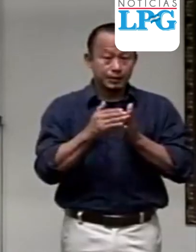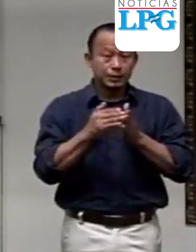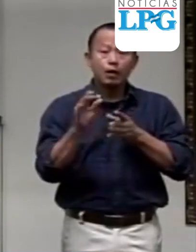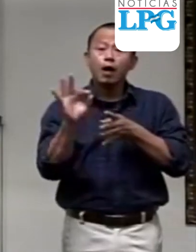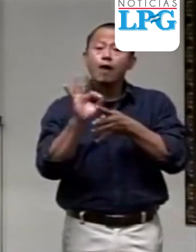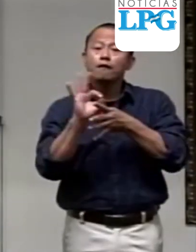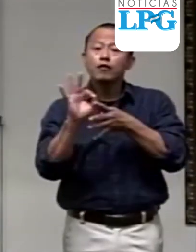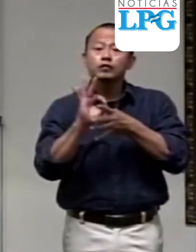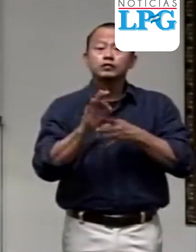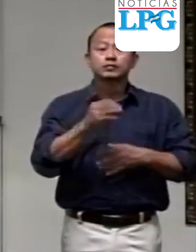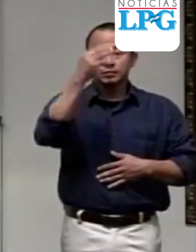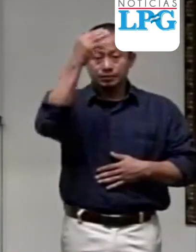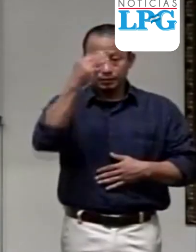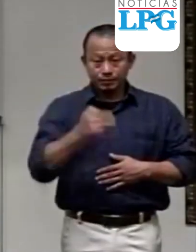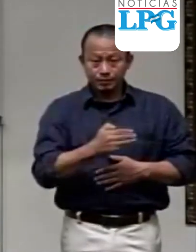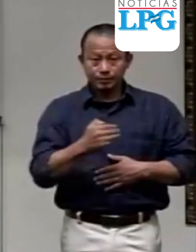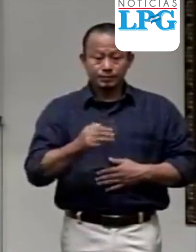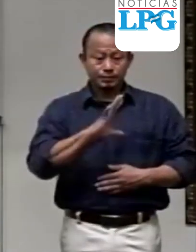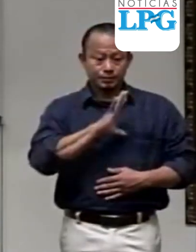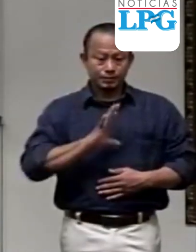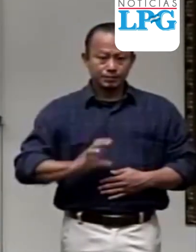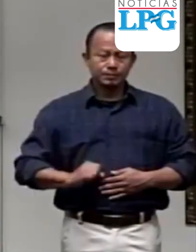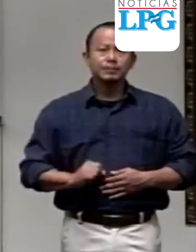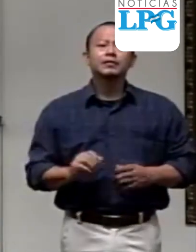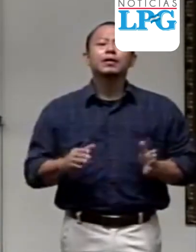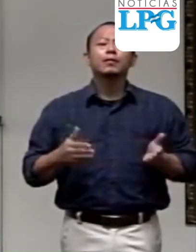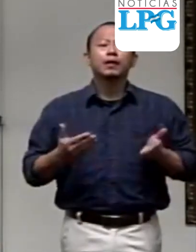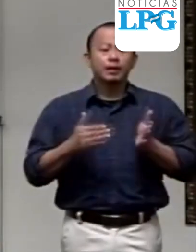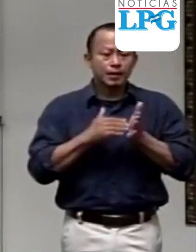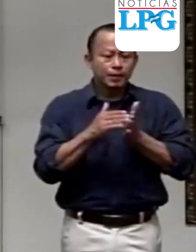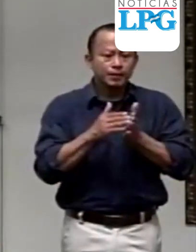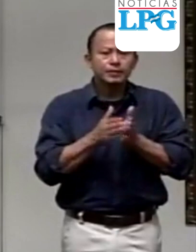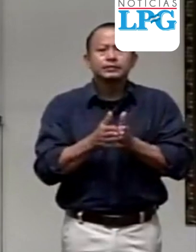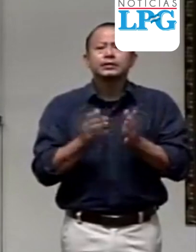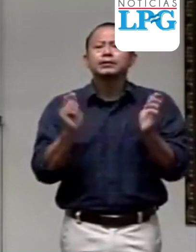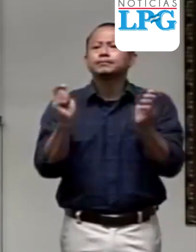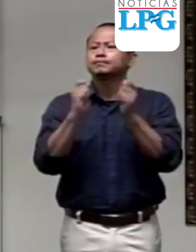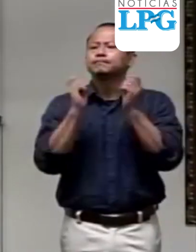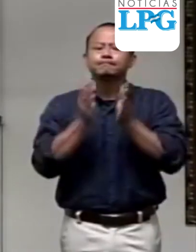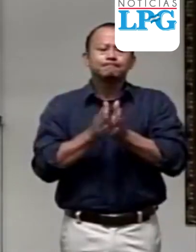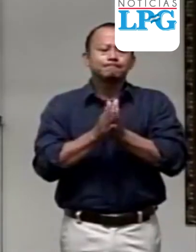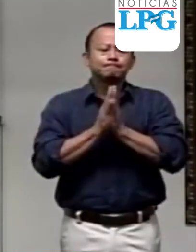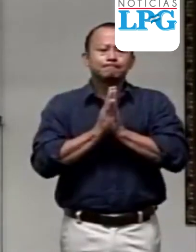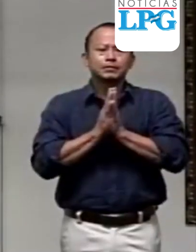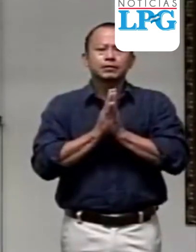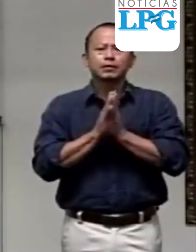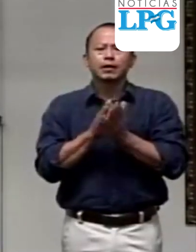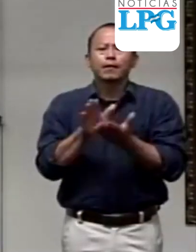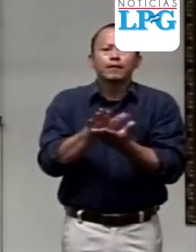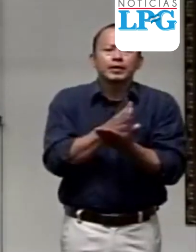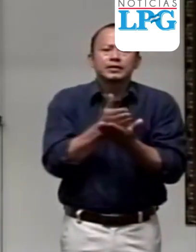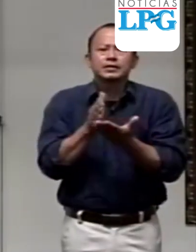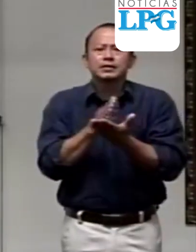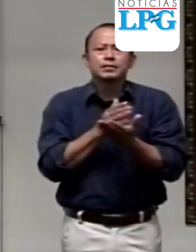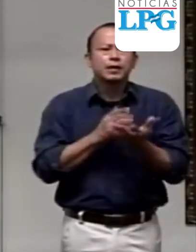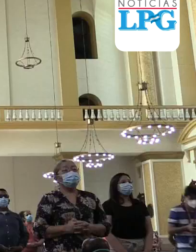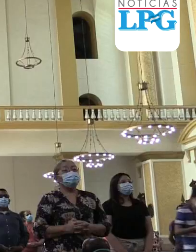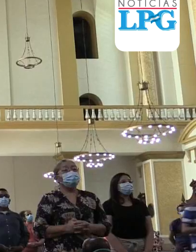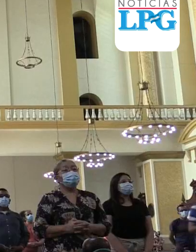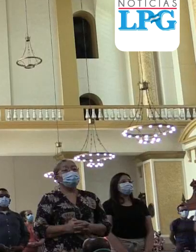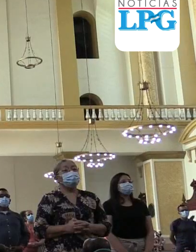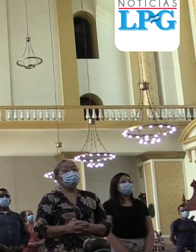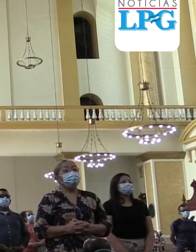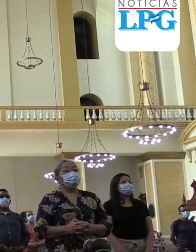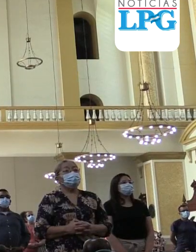para reiniciar las celebraciones eucarísticas con la participación presencial de los fieles.